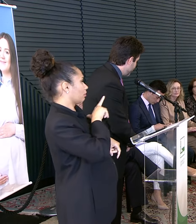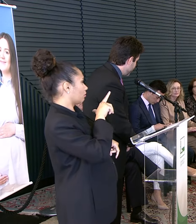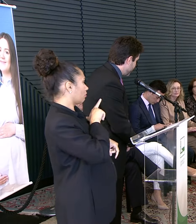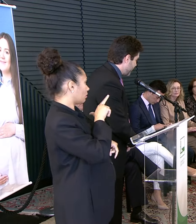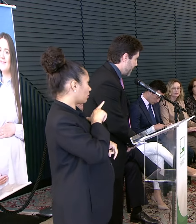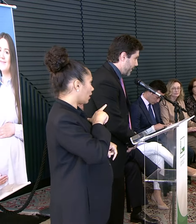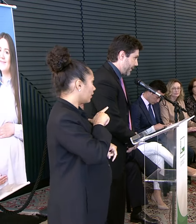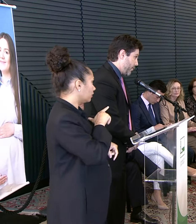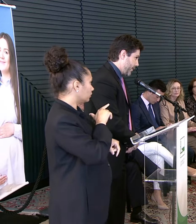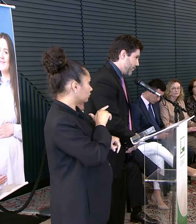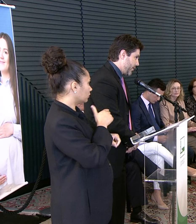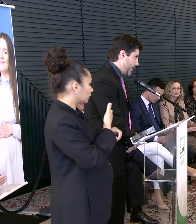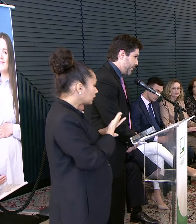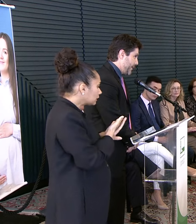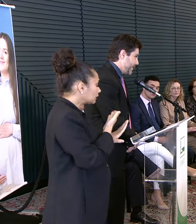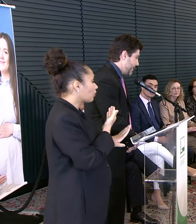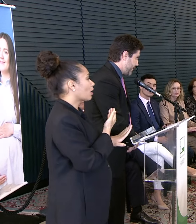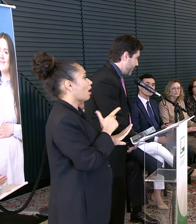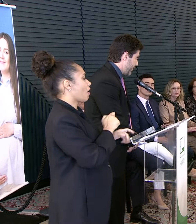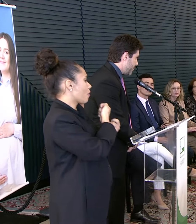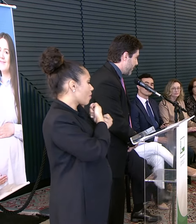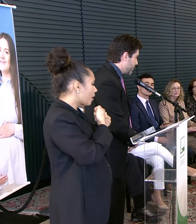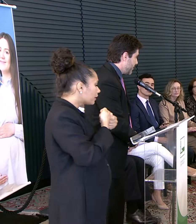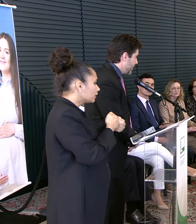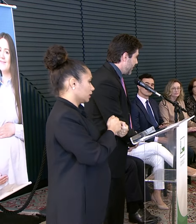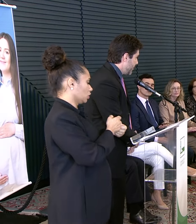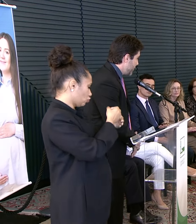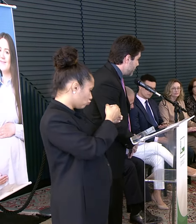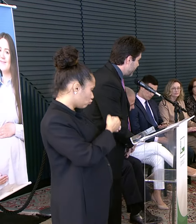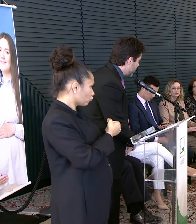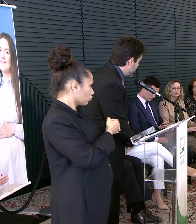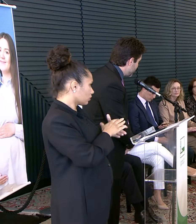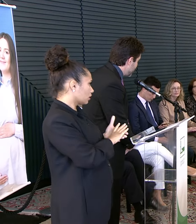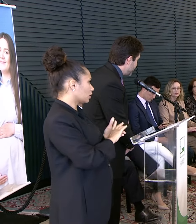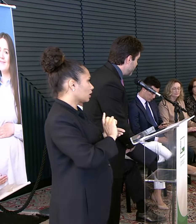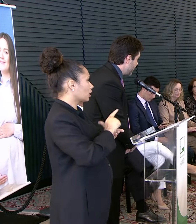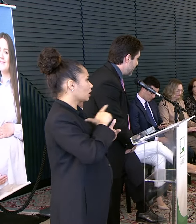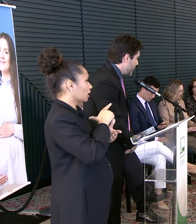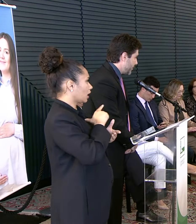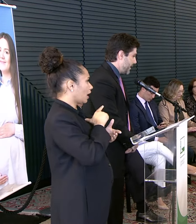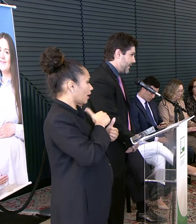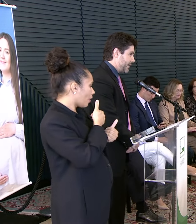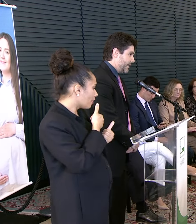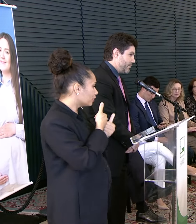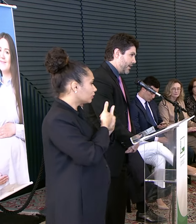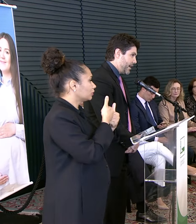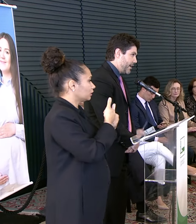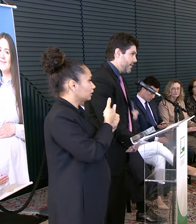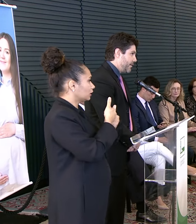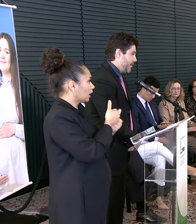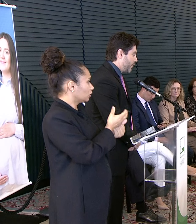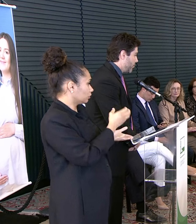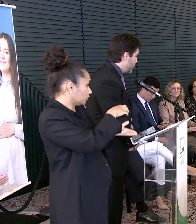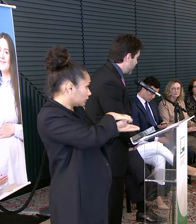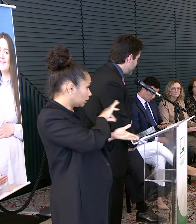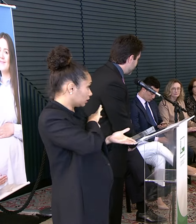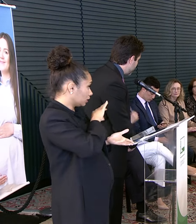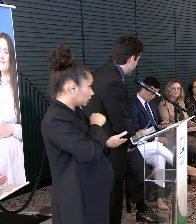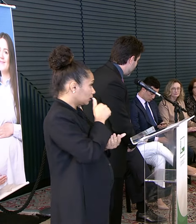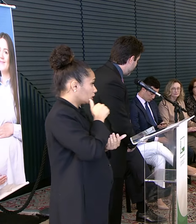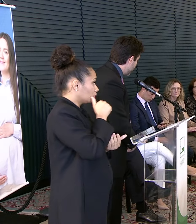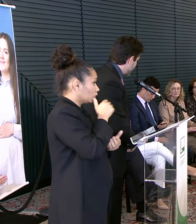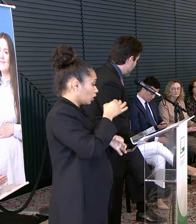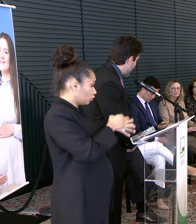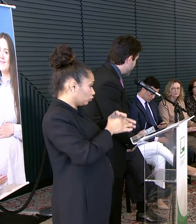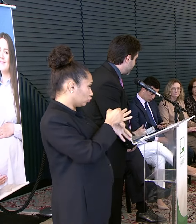justo Que é o que precisa ser feito mesmo E por isso nós temos Uma proximidade muito grande Com a delegacia da mulher Com os juízes